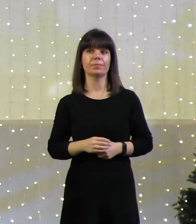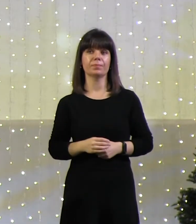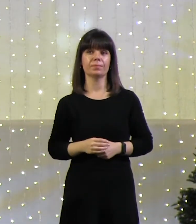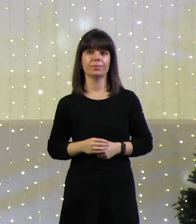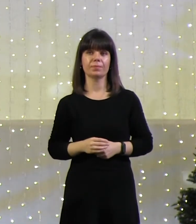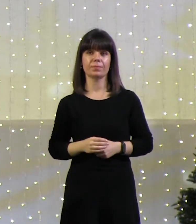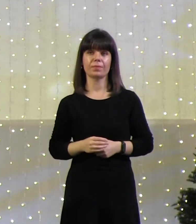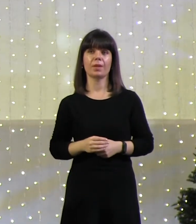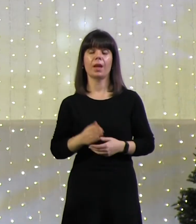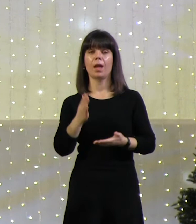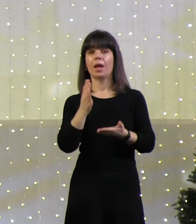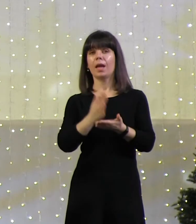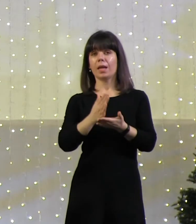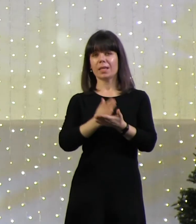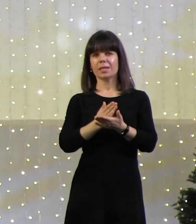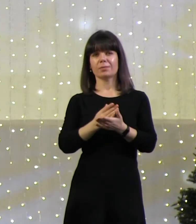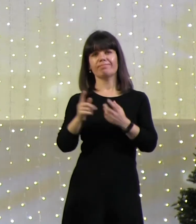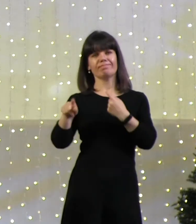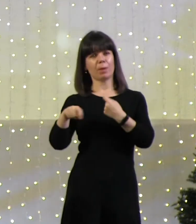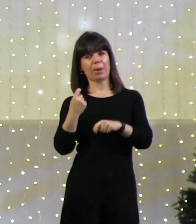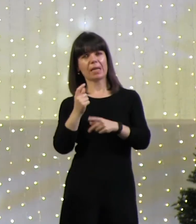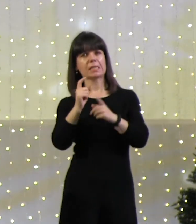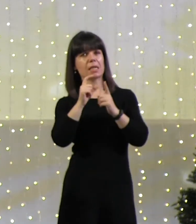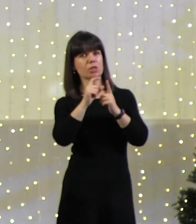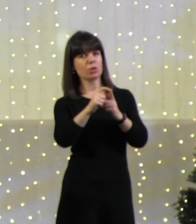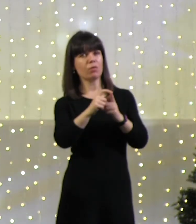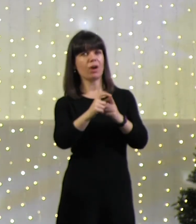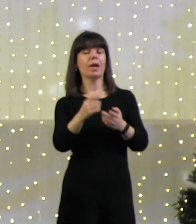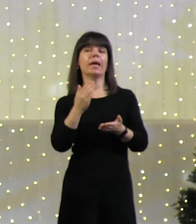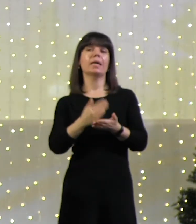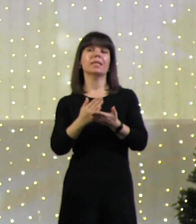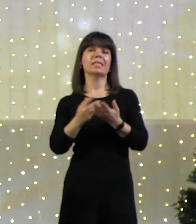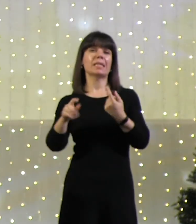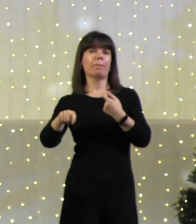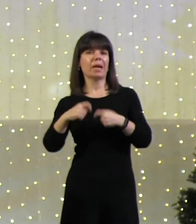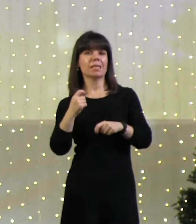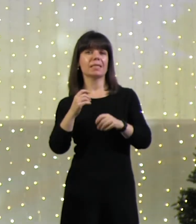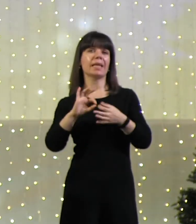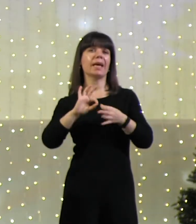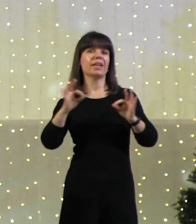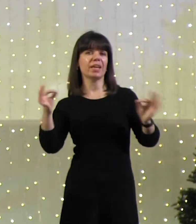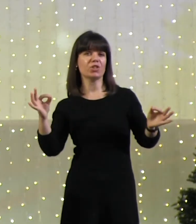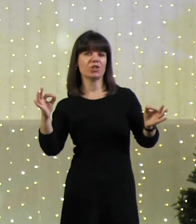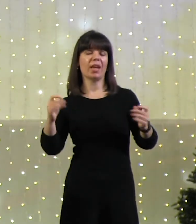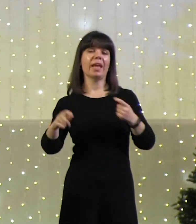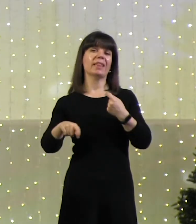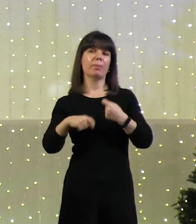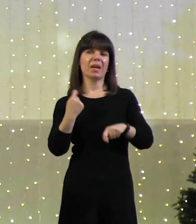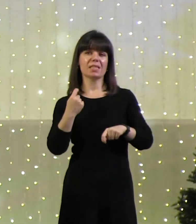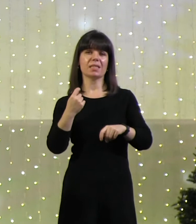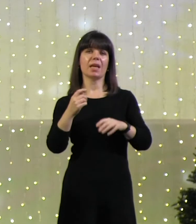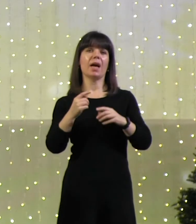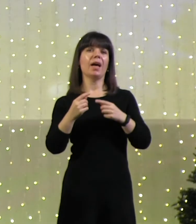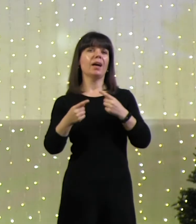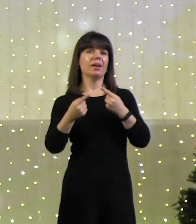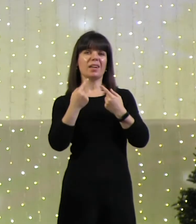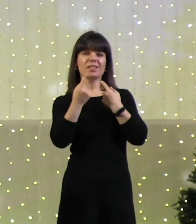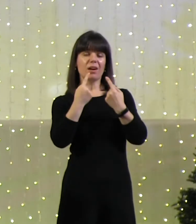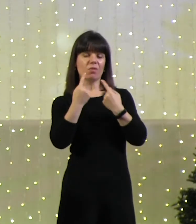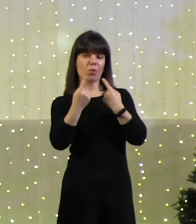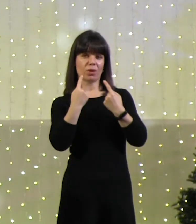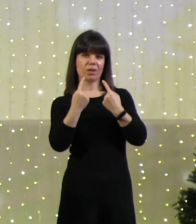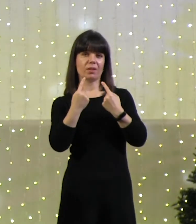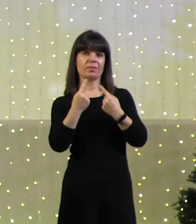Да, есть напрасные слова, есть напрасные речи, есть напрасные разговоры, они пустые, но все равно